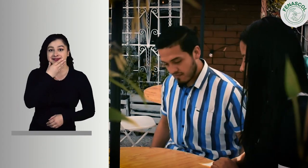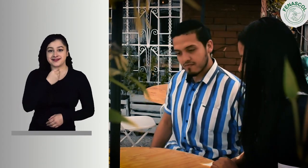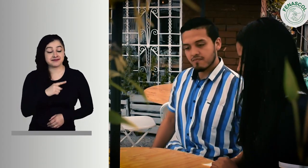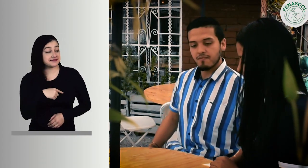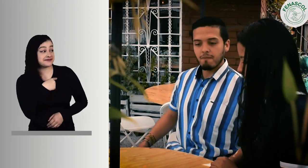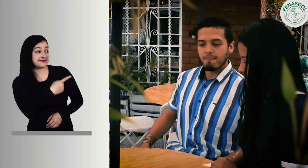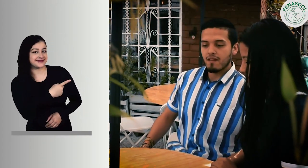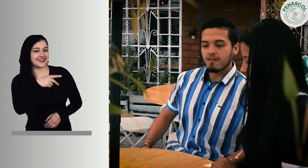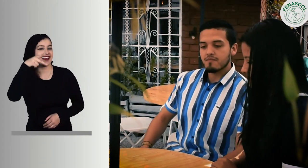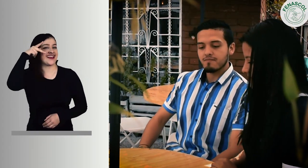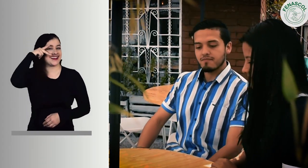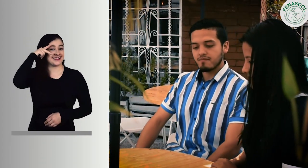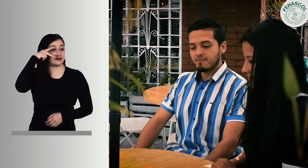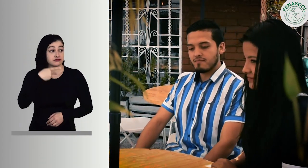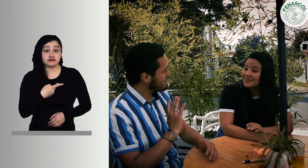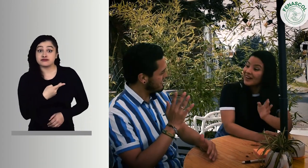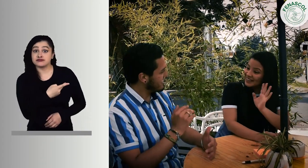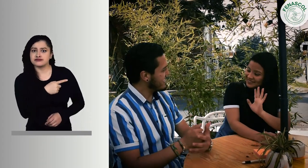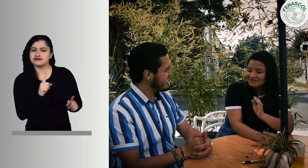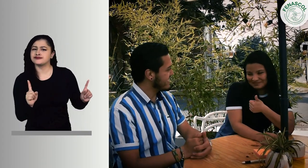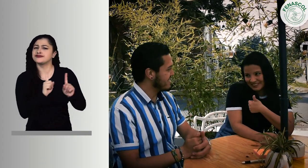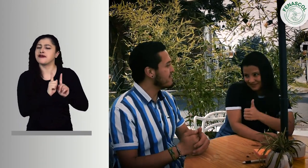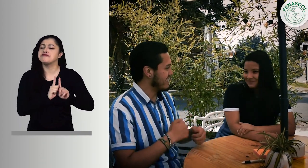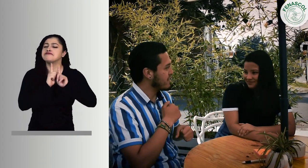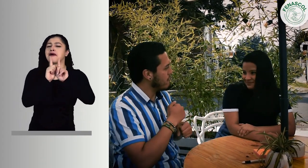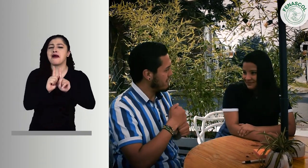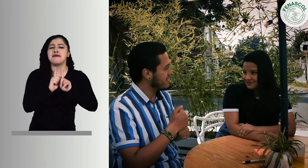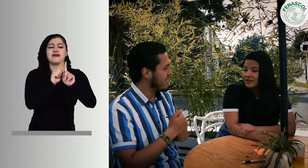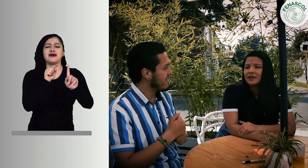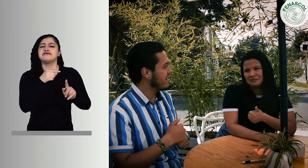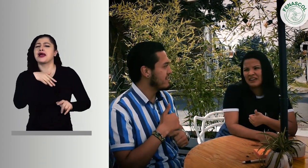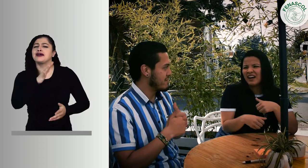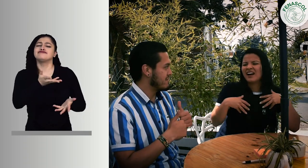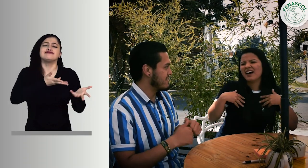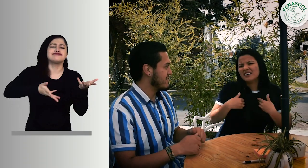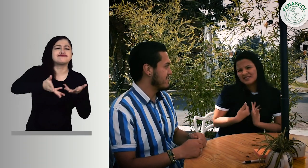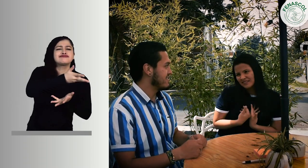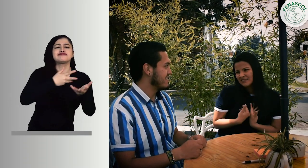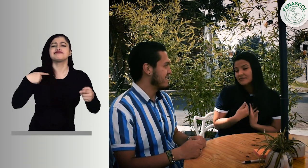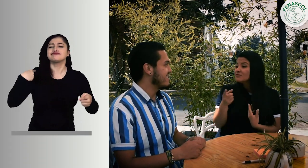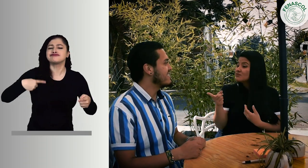Ellos son Camilo y Erika. Han empezado a pasar más tiempo juntos.